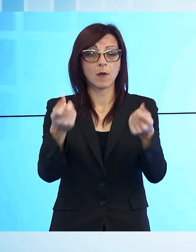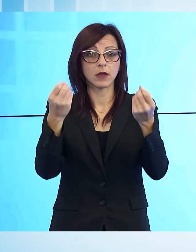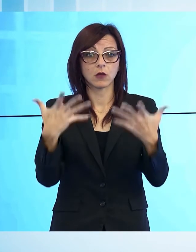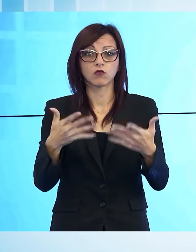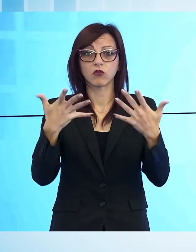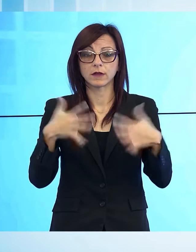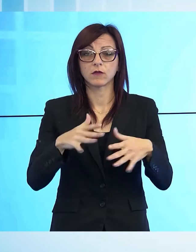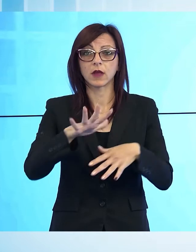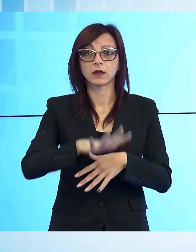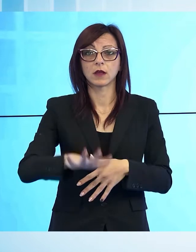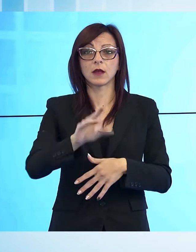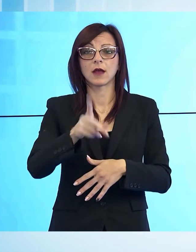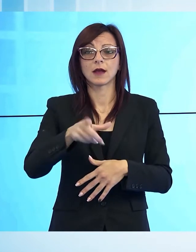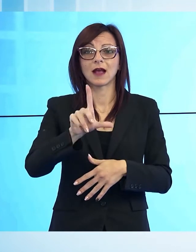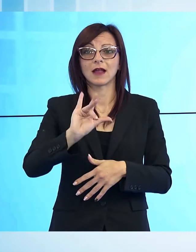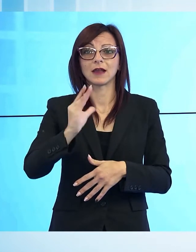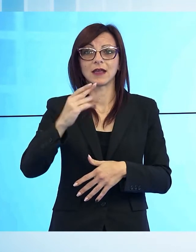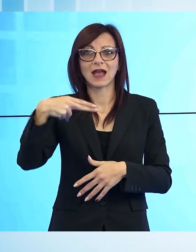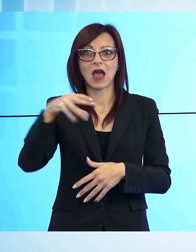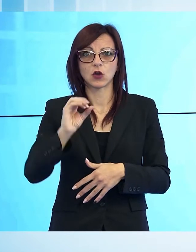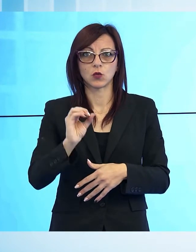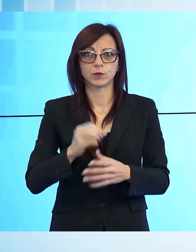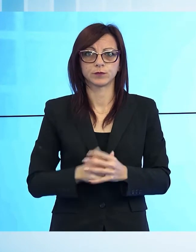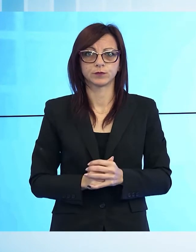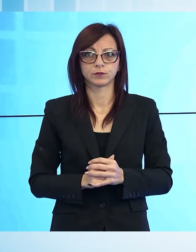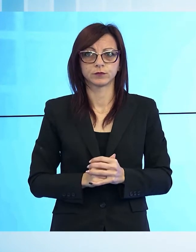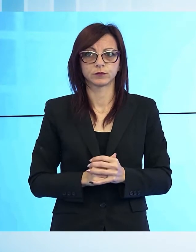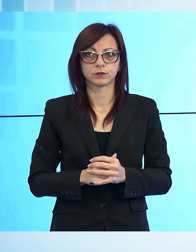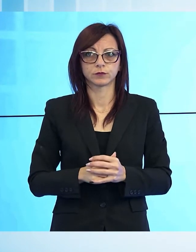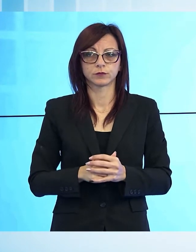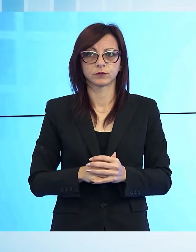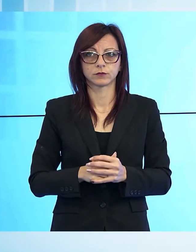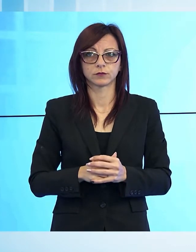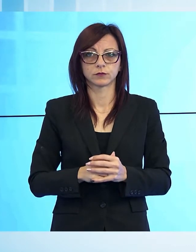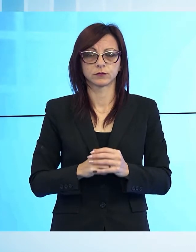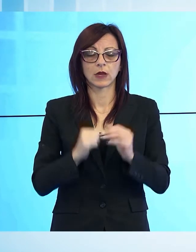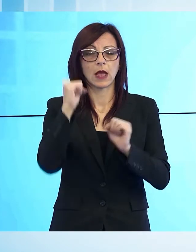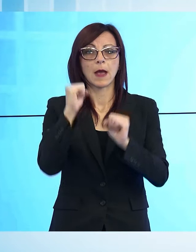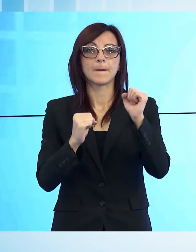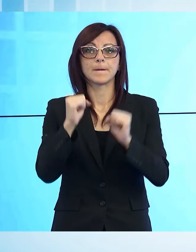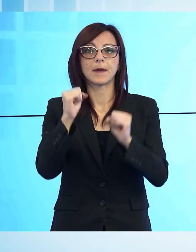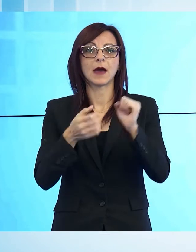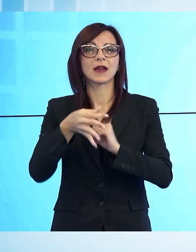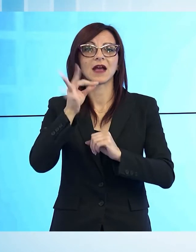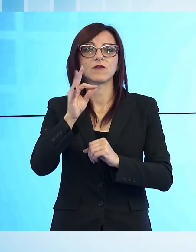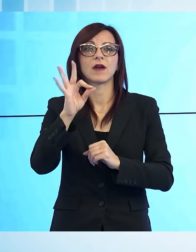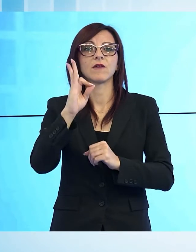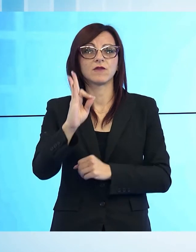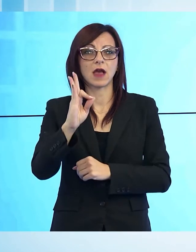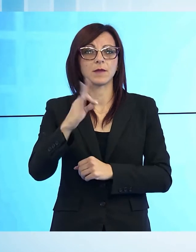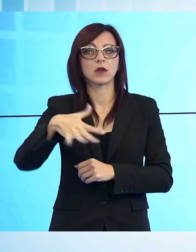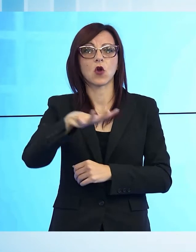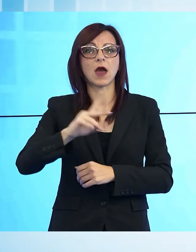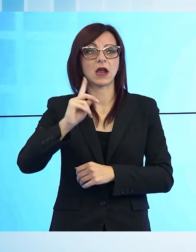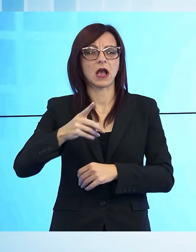a Gallicano. Vediamo il servizio. In questo locale, alle mie spalle, il Flamingo Caffè di Gallicano, uno dei locali più frequentati della zona,